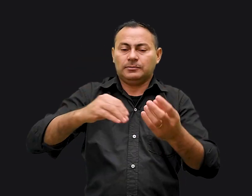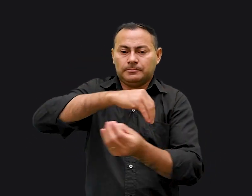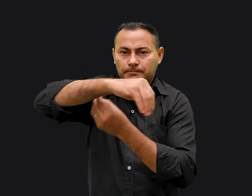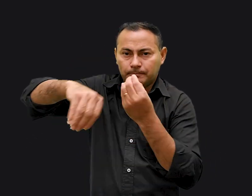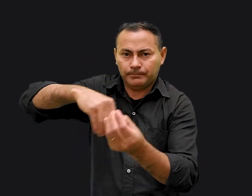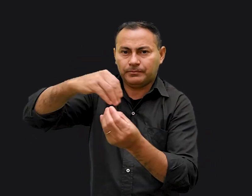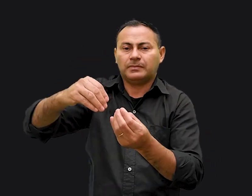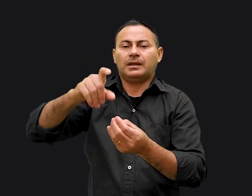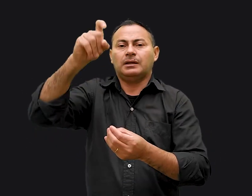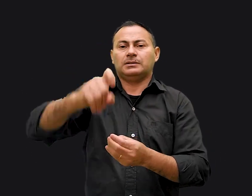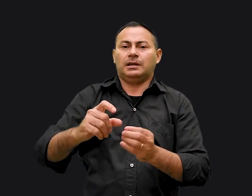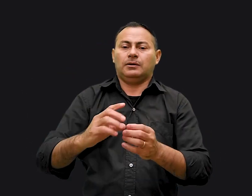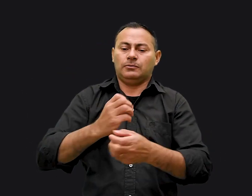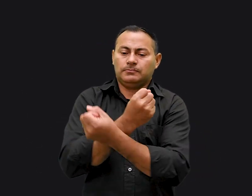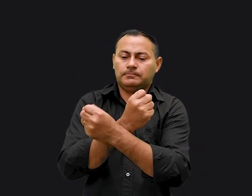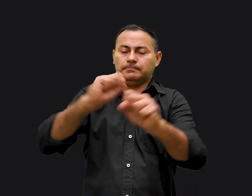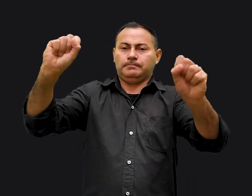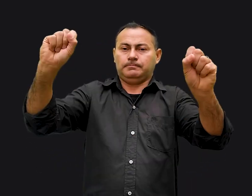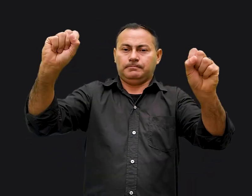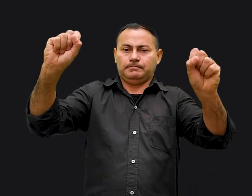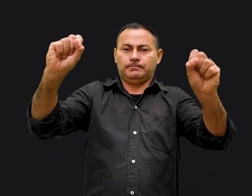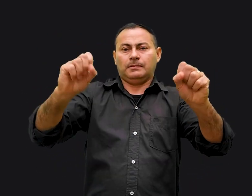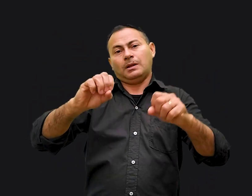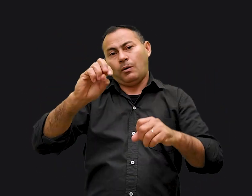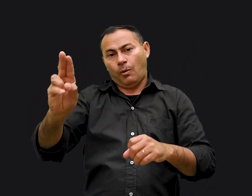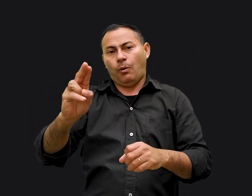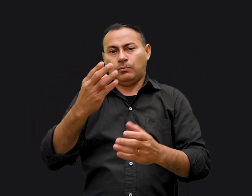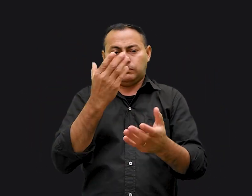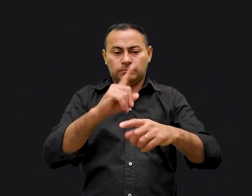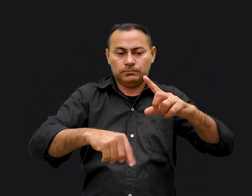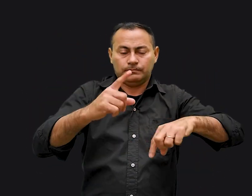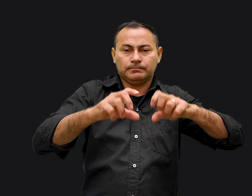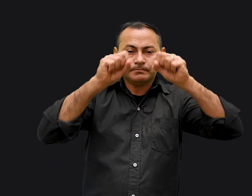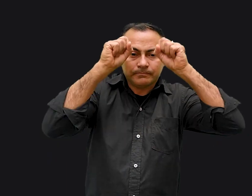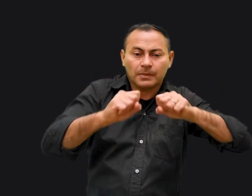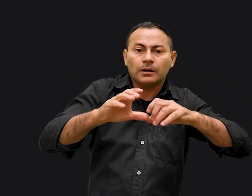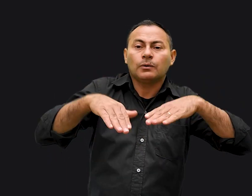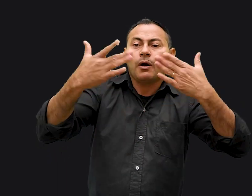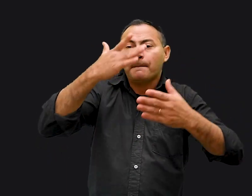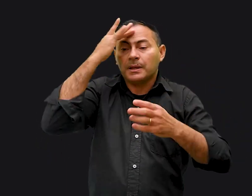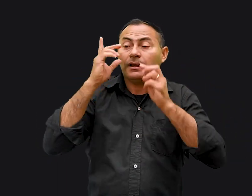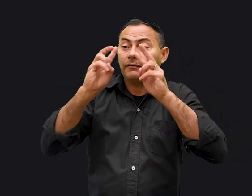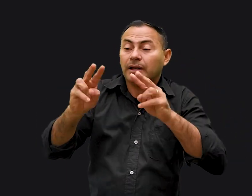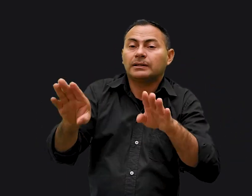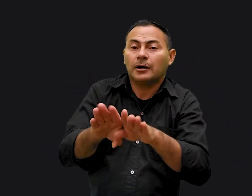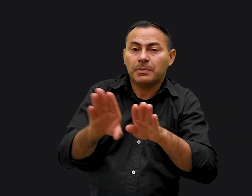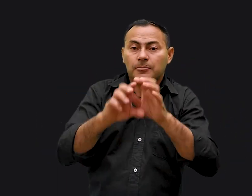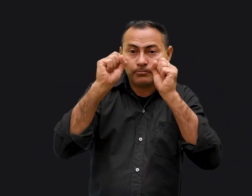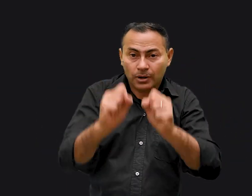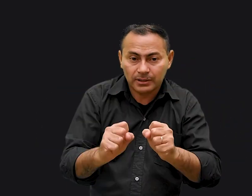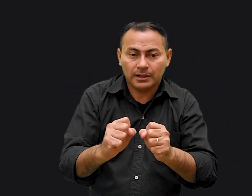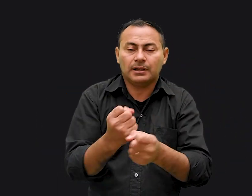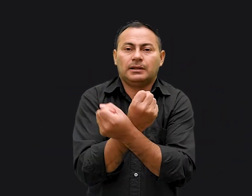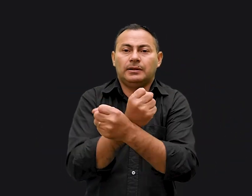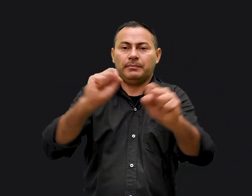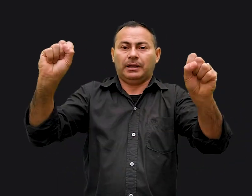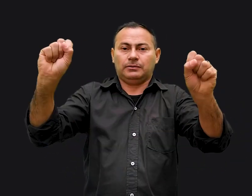envolve em ser um libertador Ou um instrumento através do qual alguém ou outro também poderá ser liberto